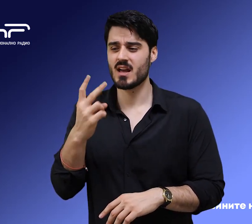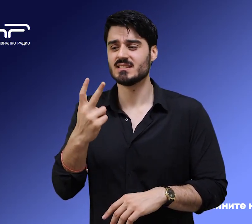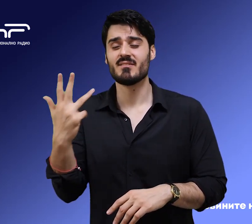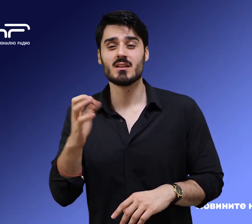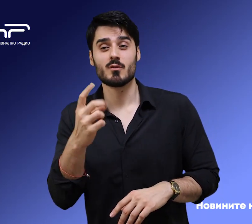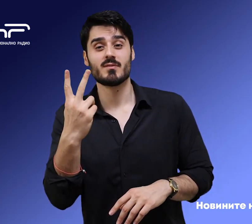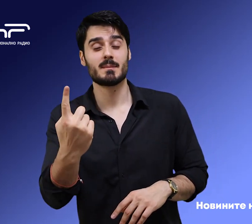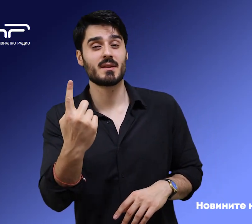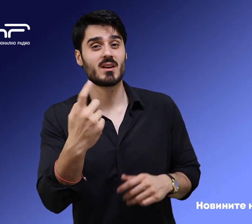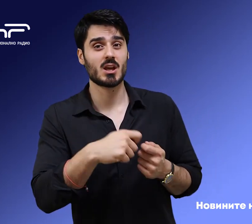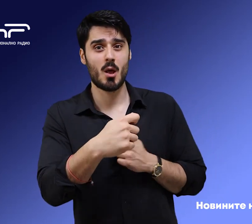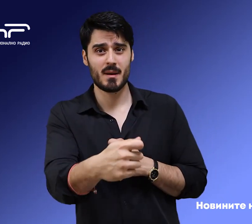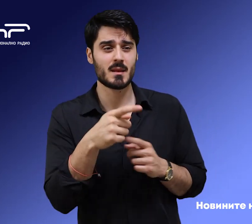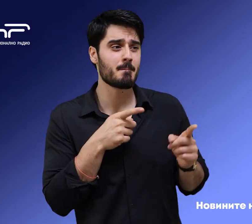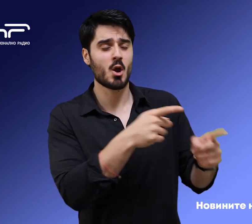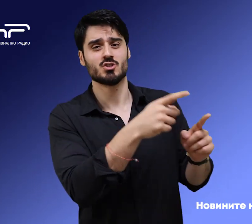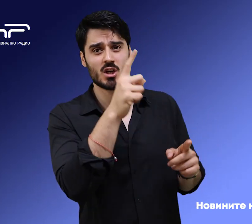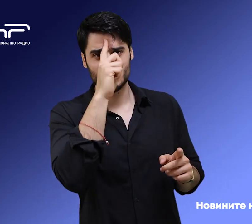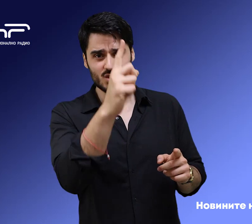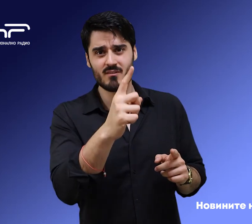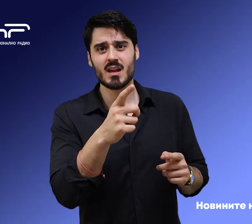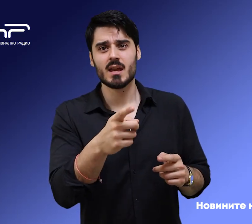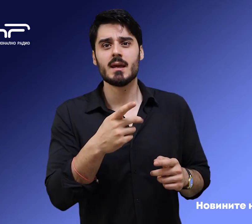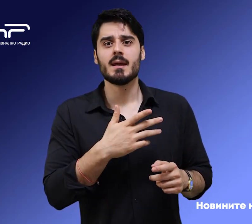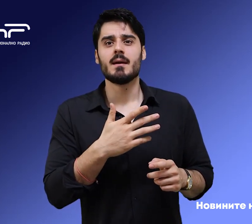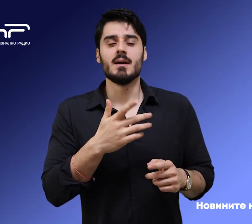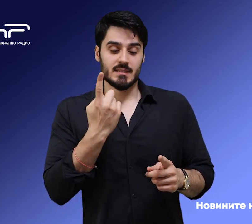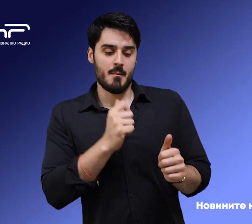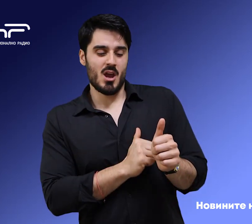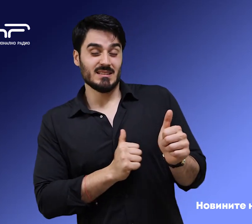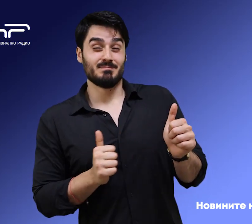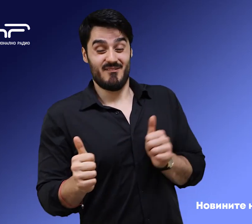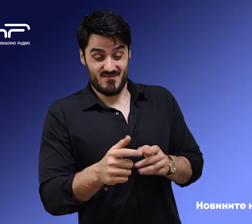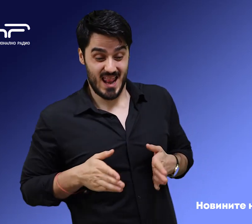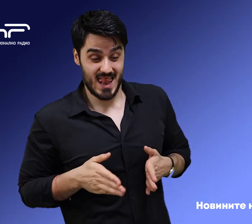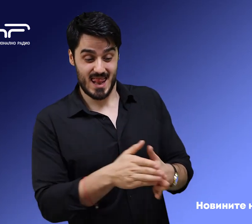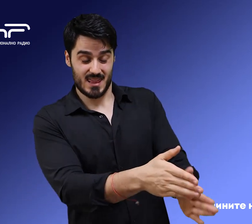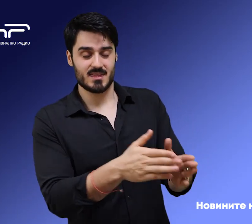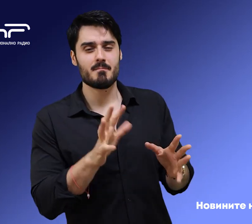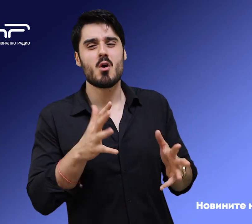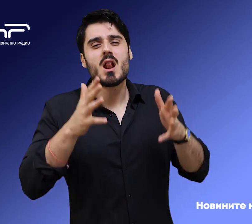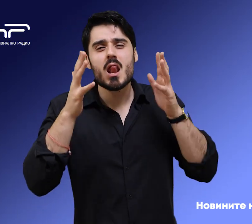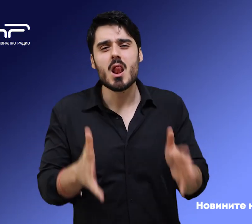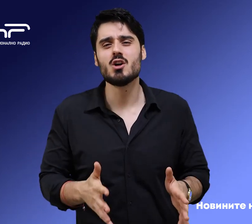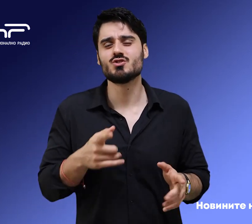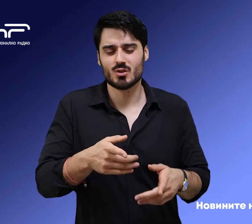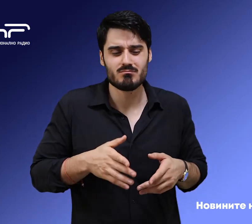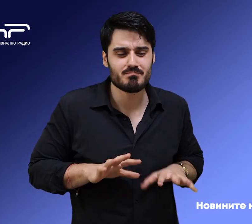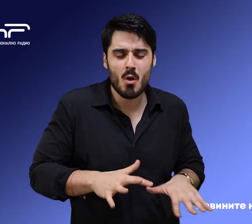км в ляго плътно посока София се извършва само по изпреварващата лента поради извълшено състояние на пътната насилка.